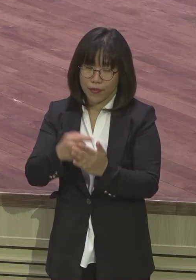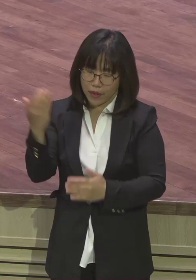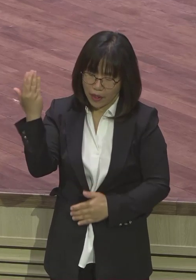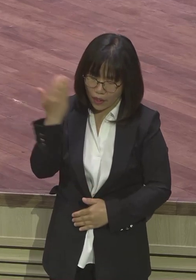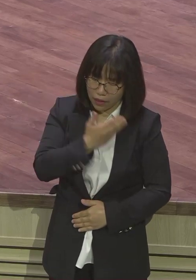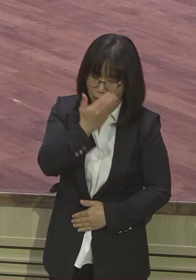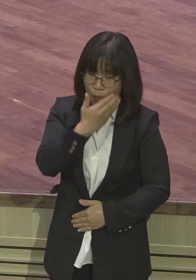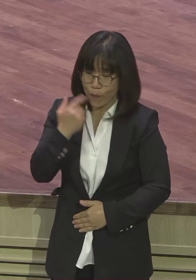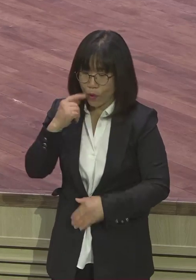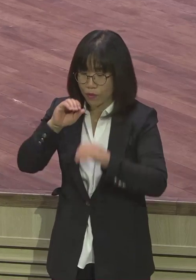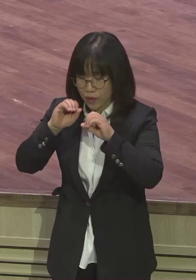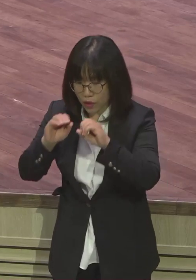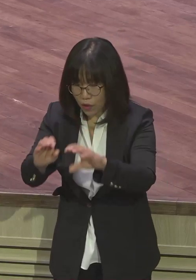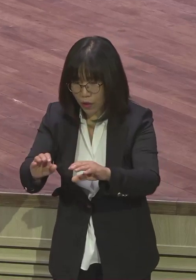서로 막 싸우고